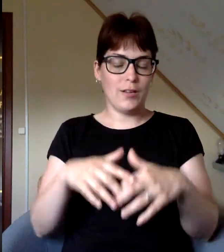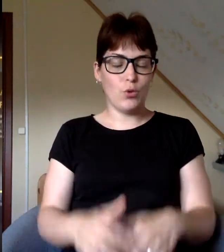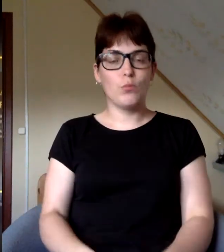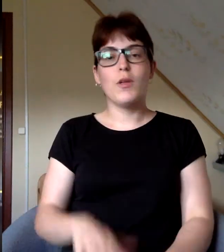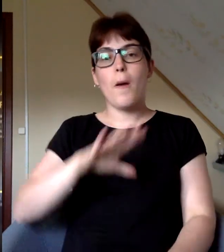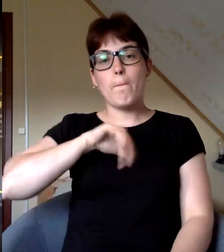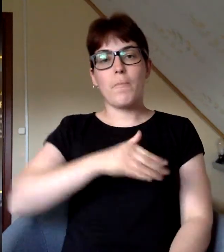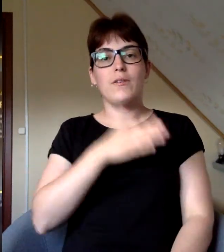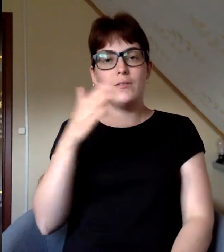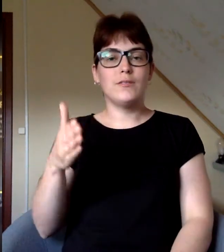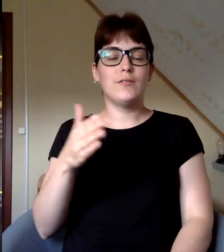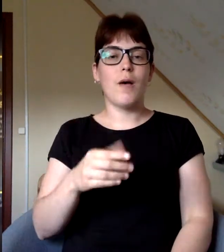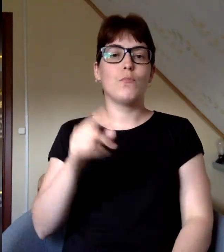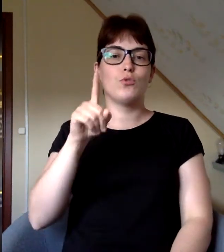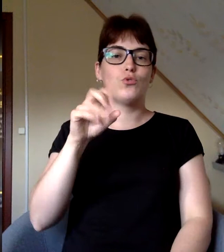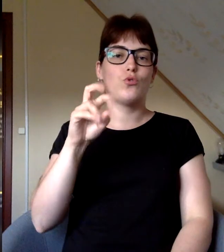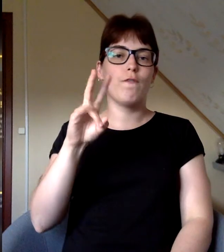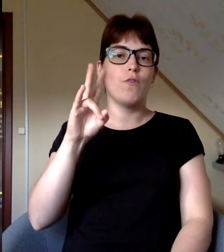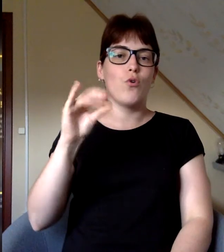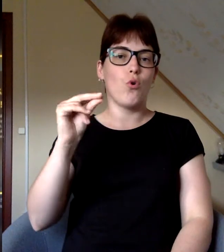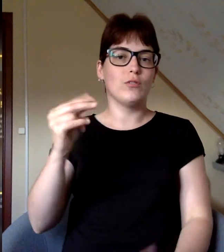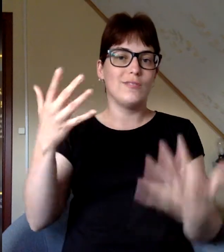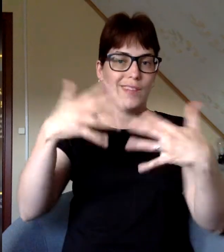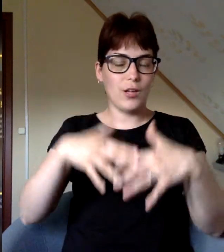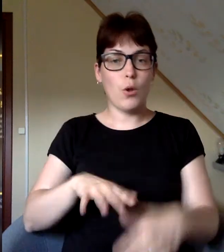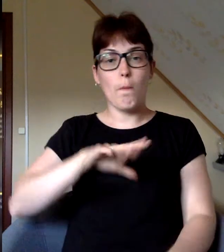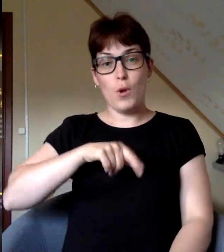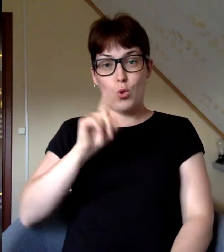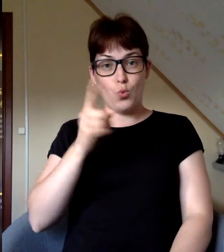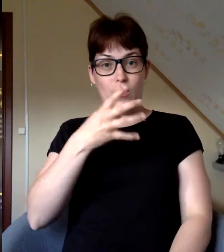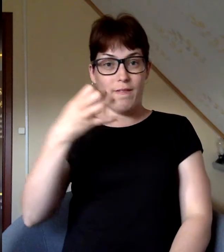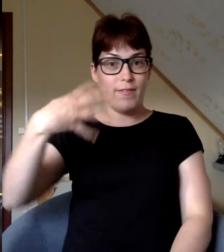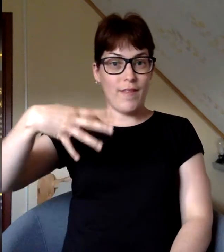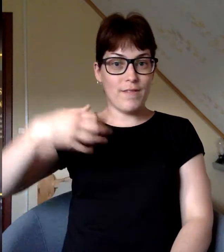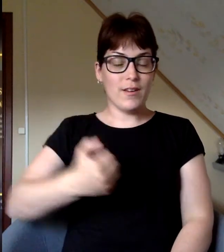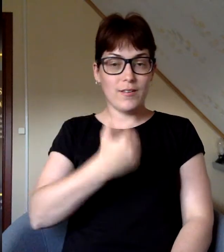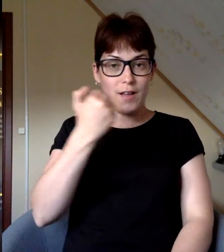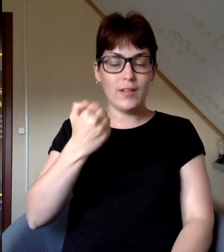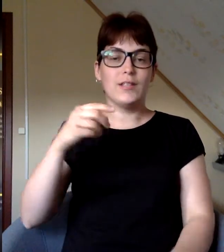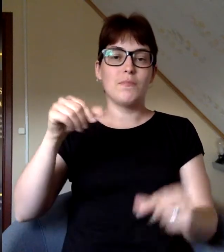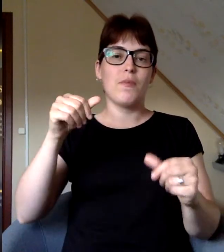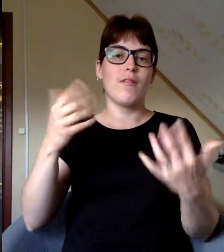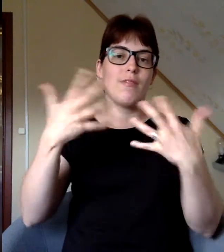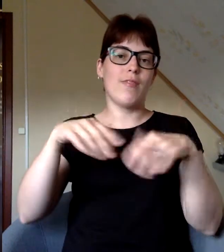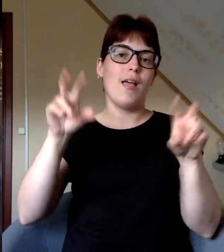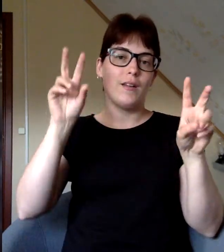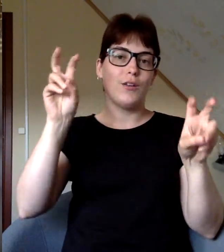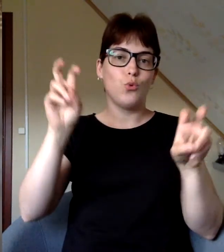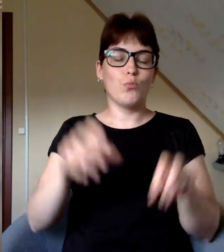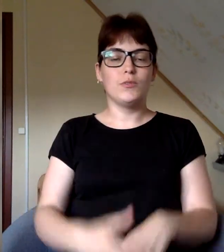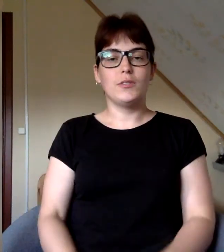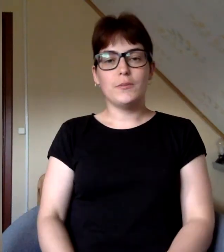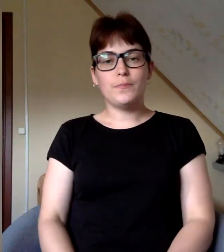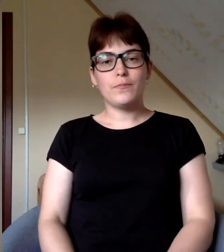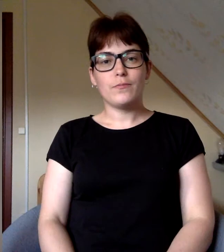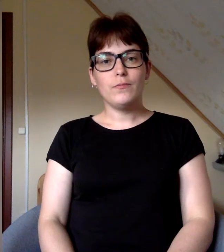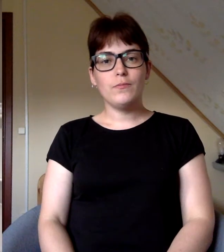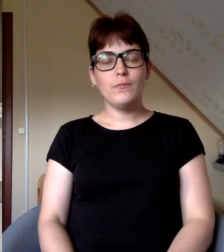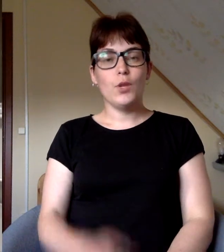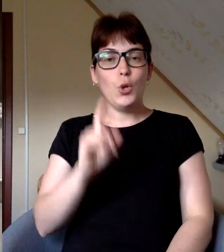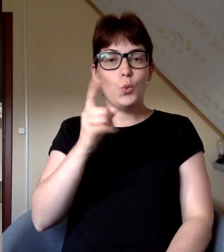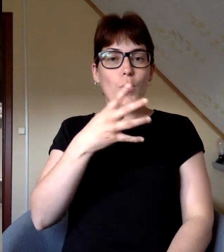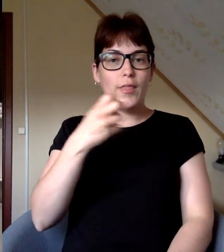nosaukumu, vēlāk Sohos tehnikuma, bet kopš 1990. gada Smeltenes tehnikuma nosaukumu.